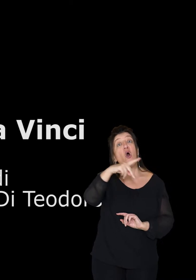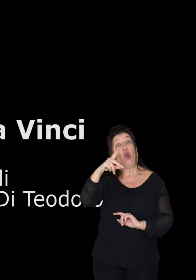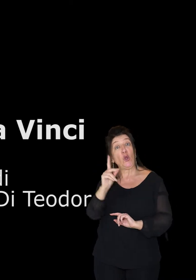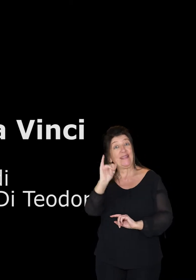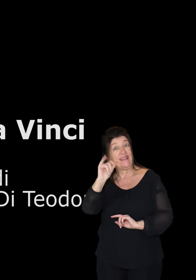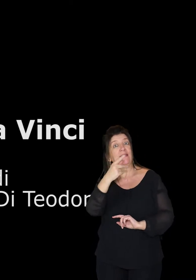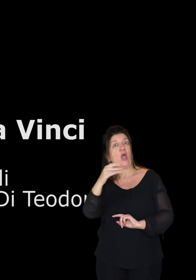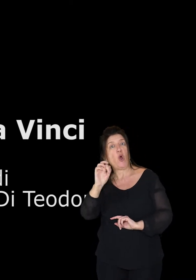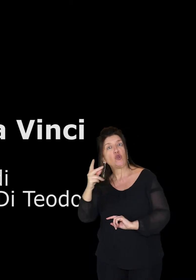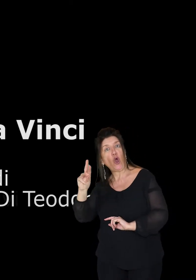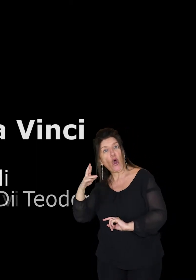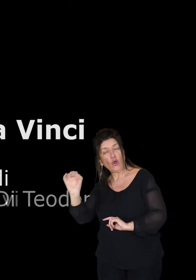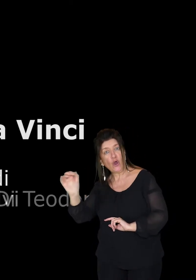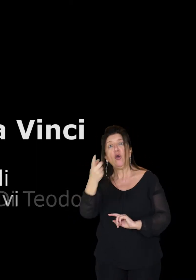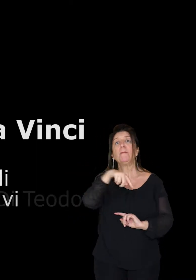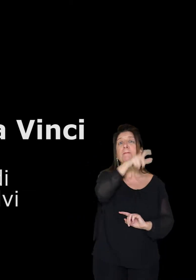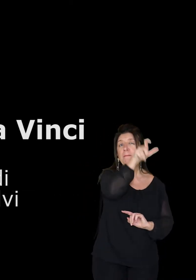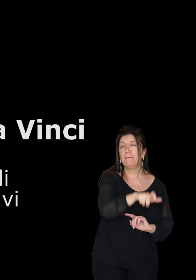Paola Salvi.